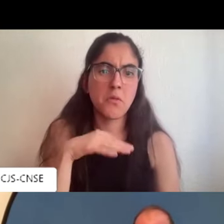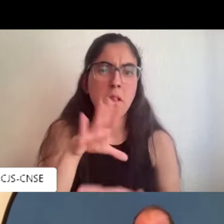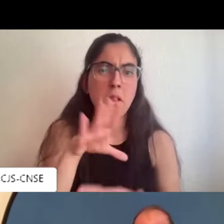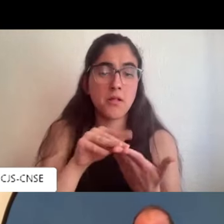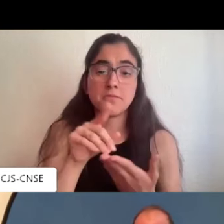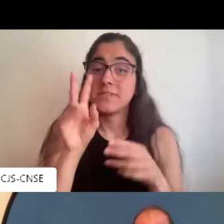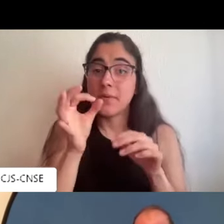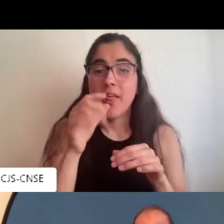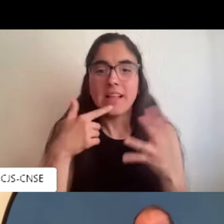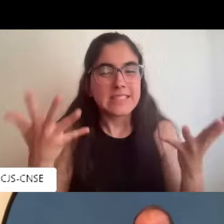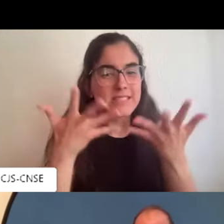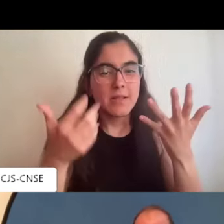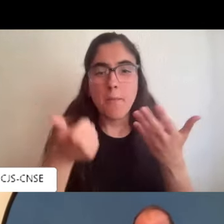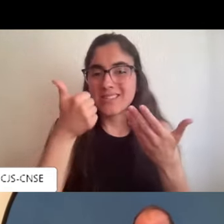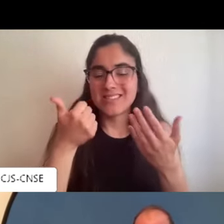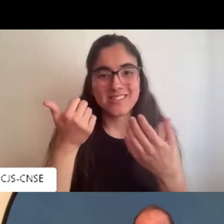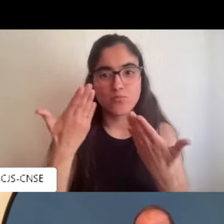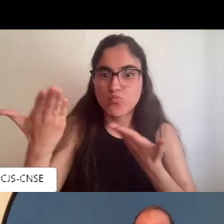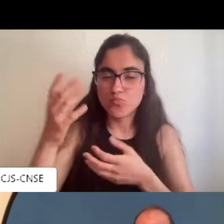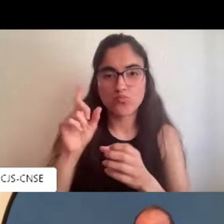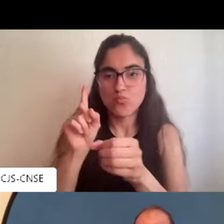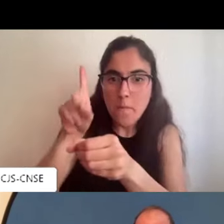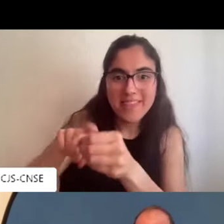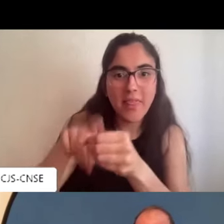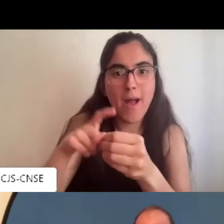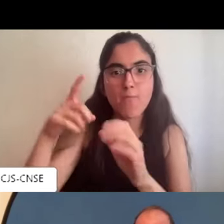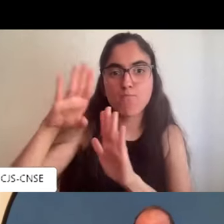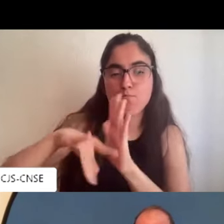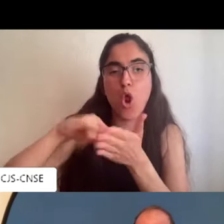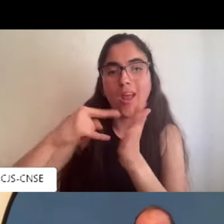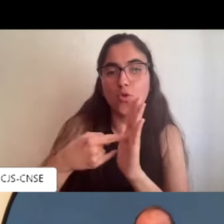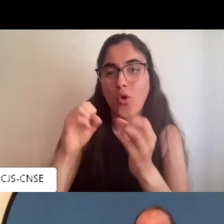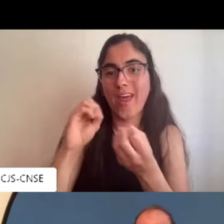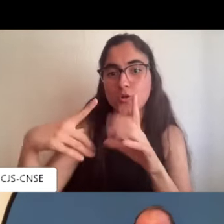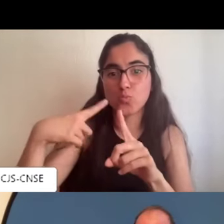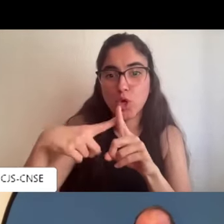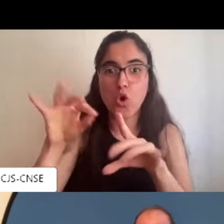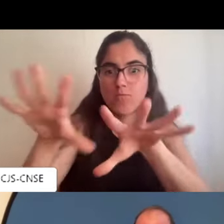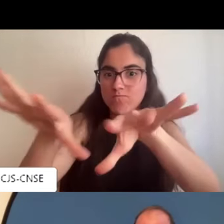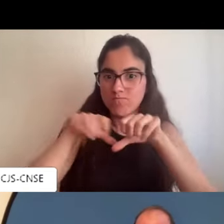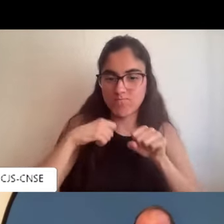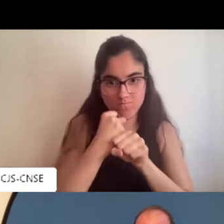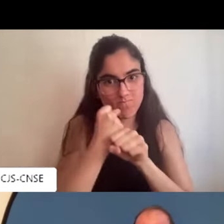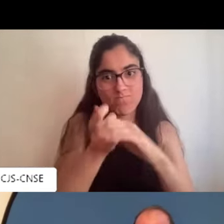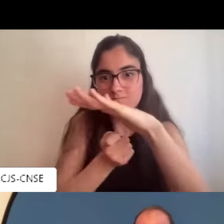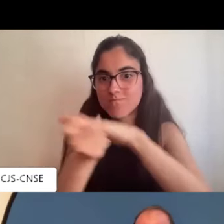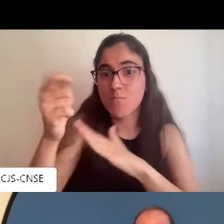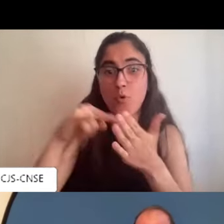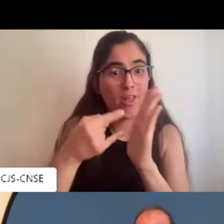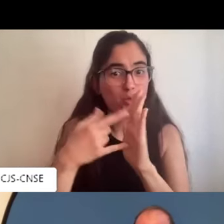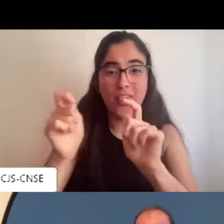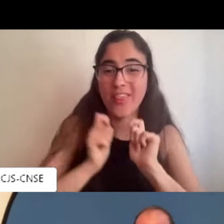os animo a que le echéis un vistazo perfecto es verdad que hay que promocionar la participación en proyectos